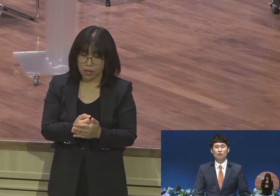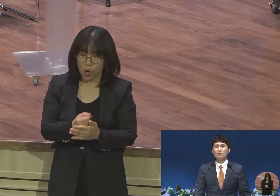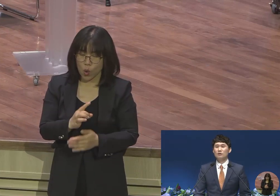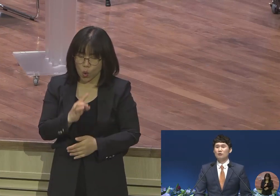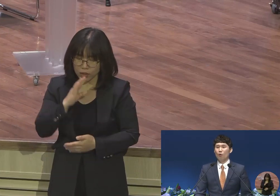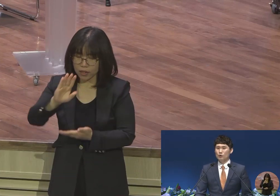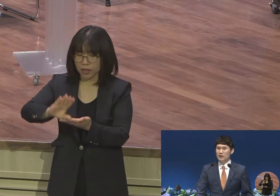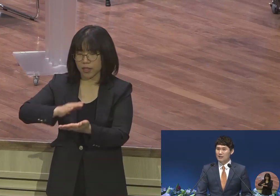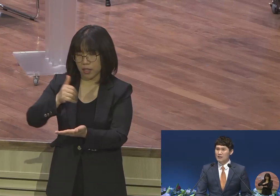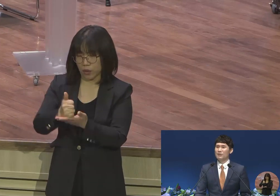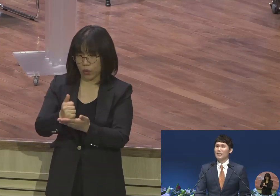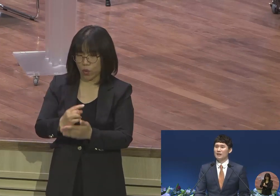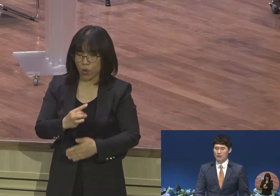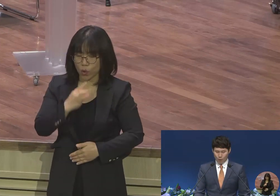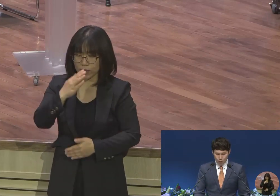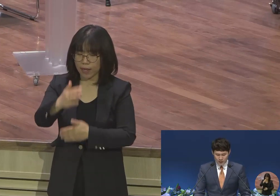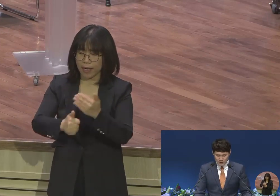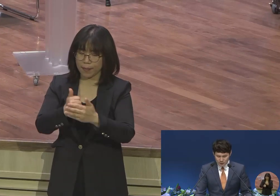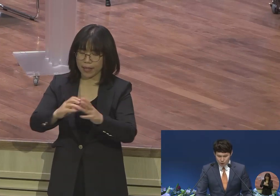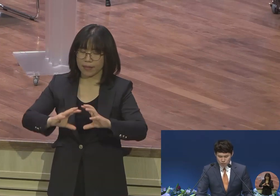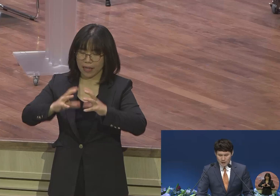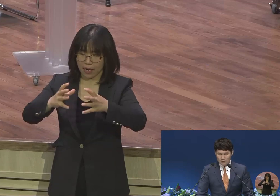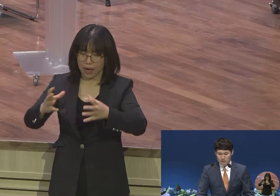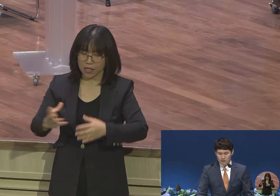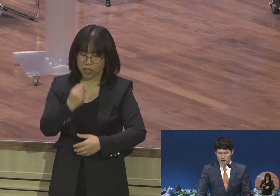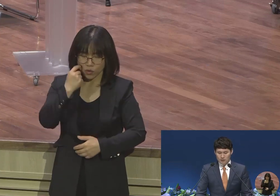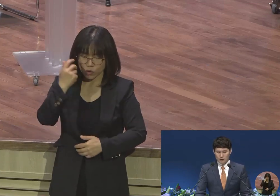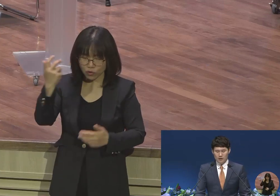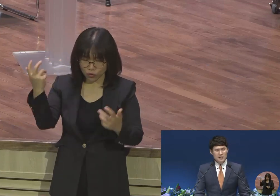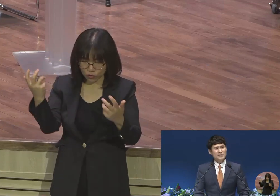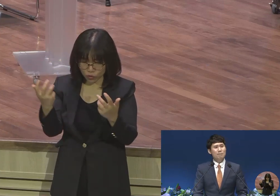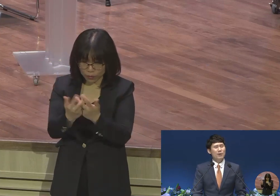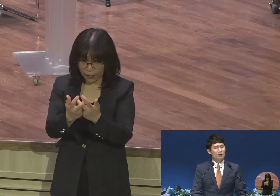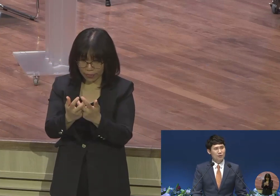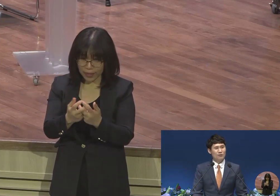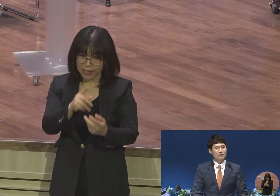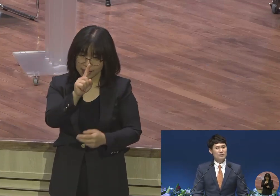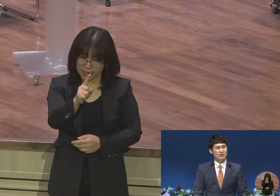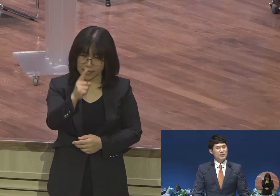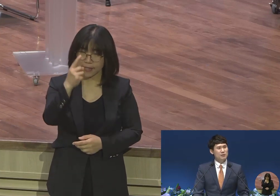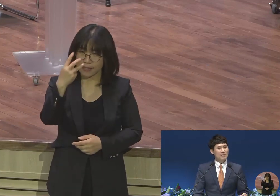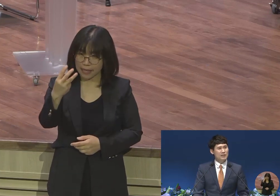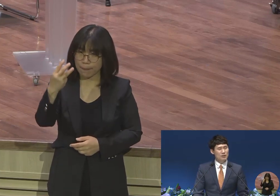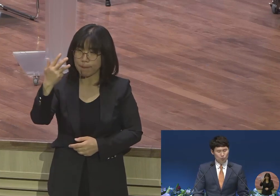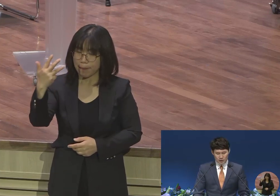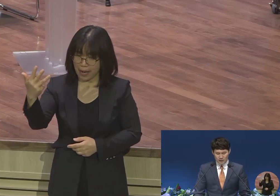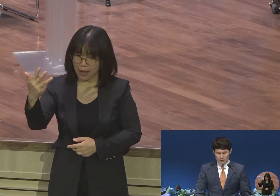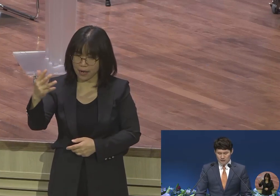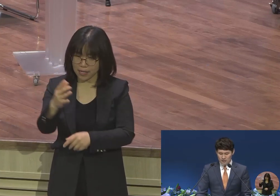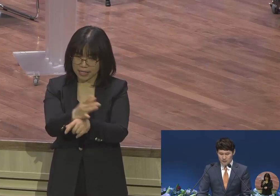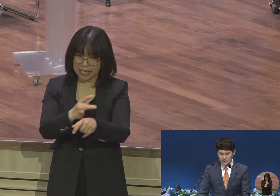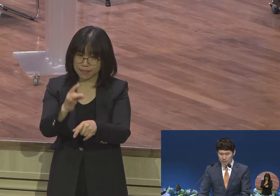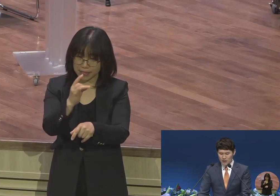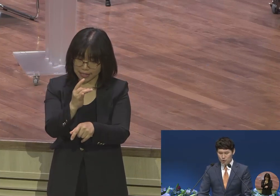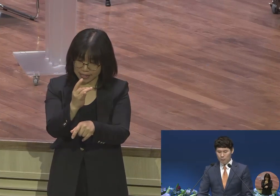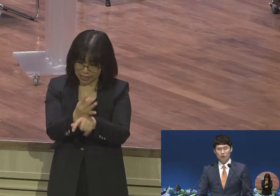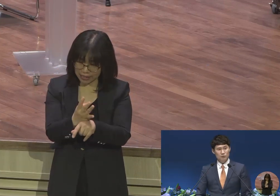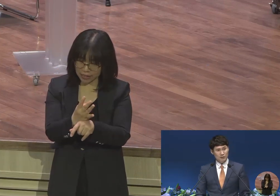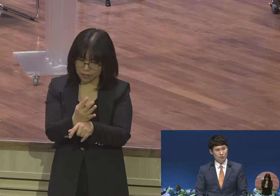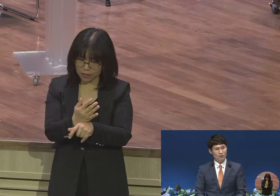오직 하나님의 나라 오직 성령 충만 138로 24시를 누리는 참된 소망을 붙잡고